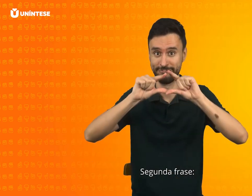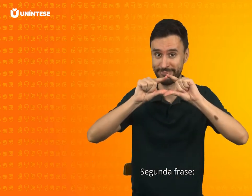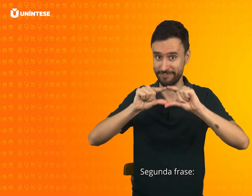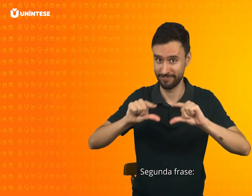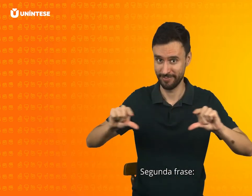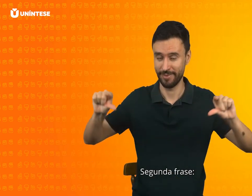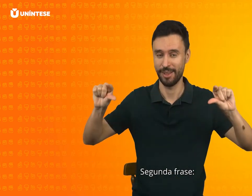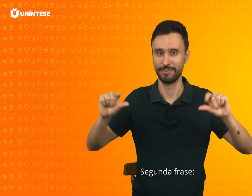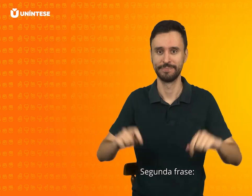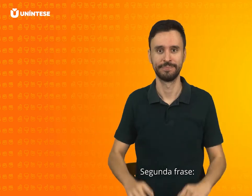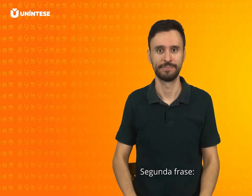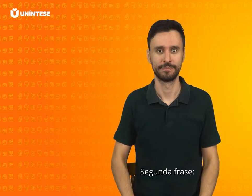Segunda frase.